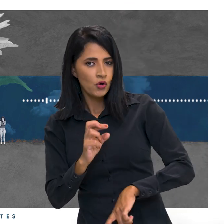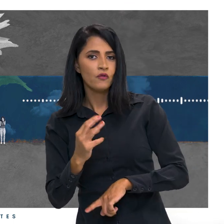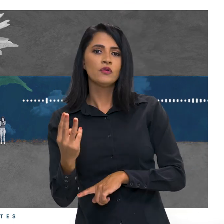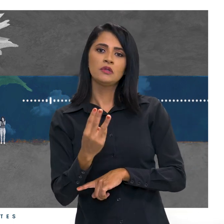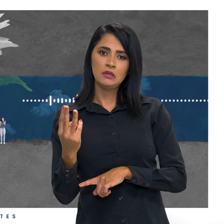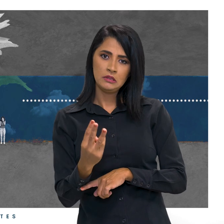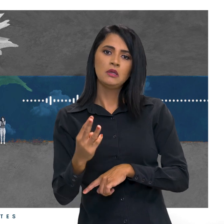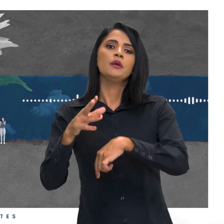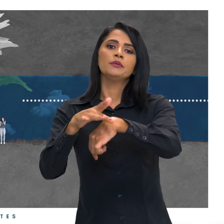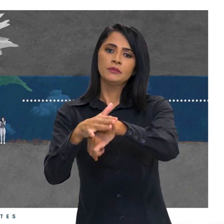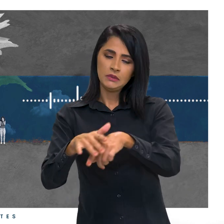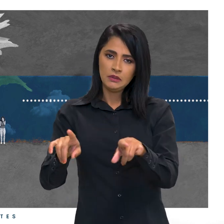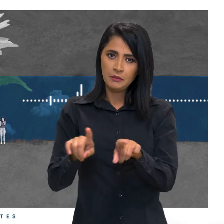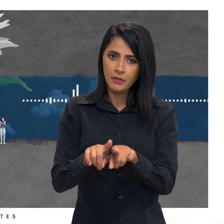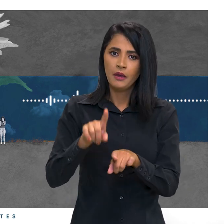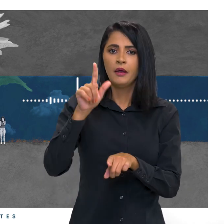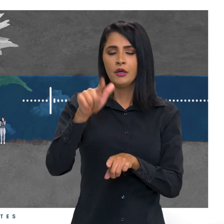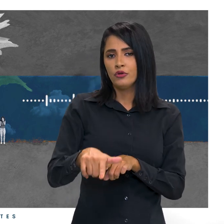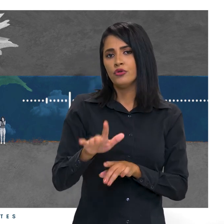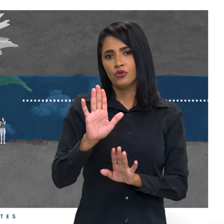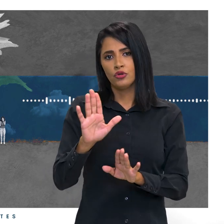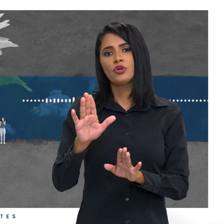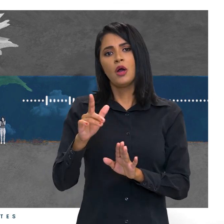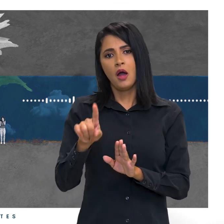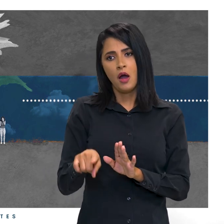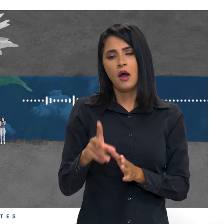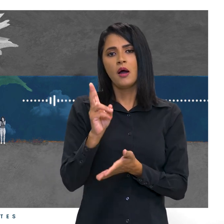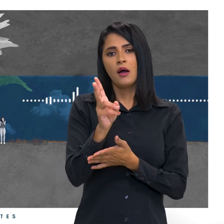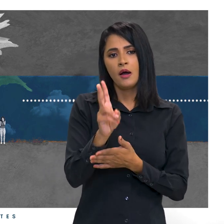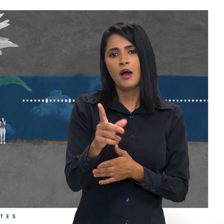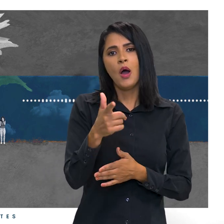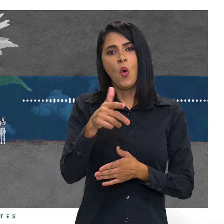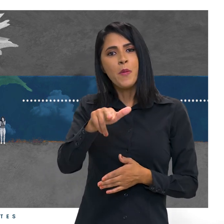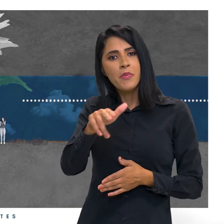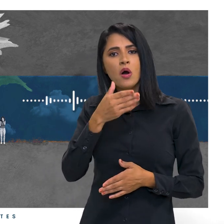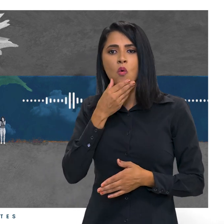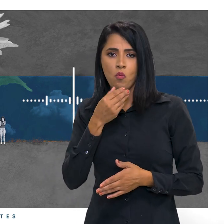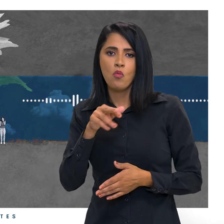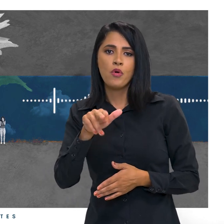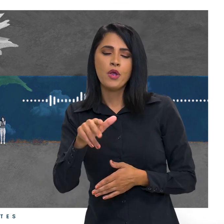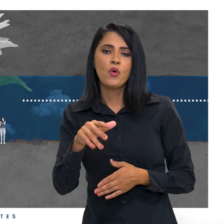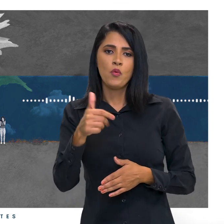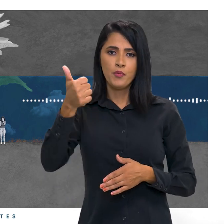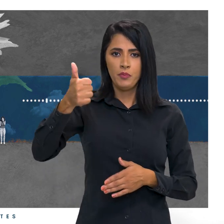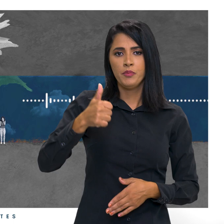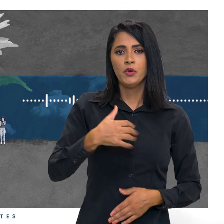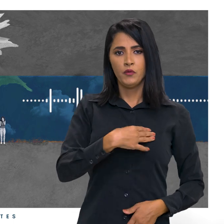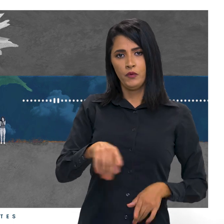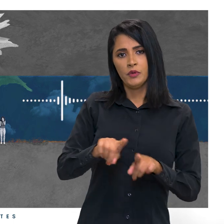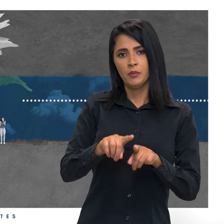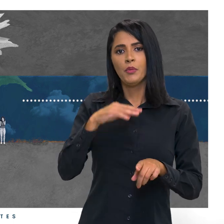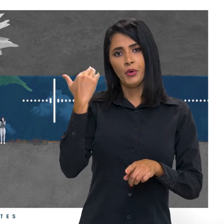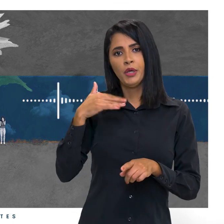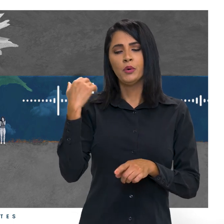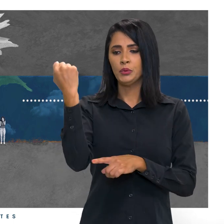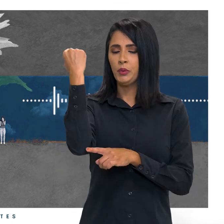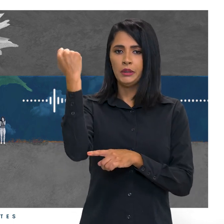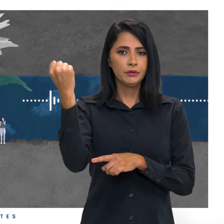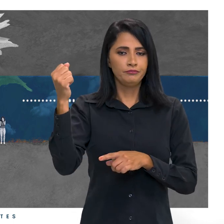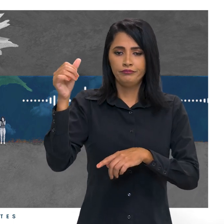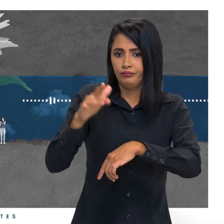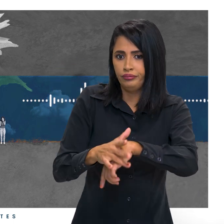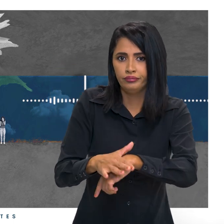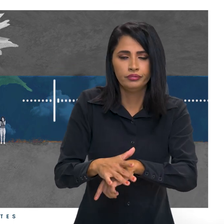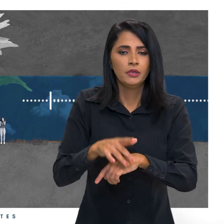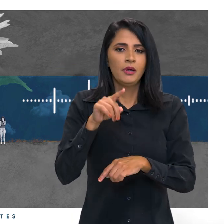mucopolisacaridose. Isso já com a perda do meu irmão e do meu primeiro filho, por conta da questão da doença, que se agravou muito. E o meu